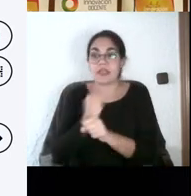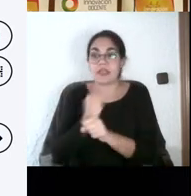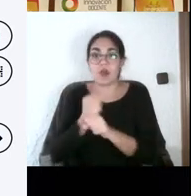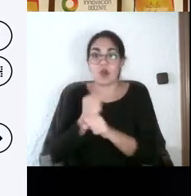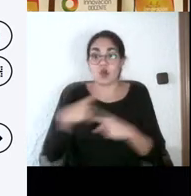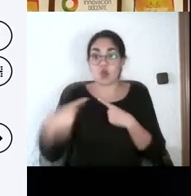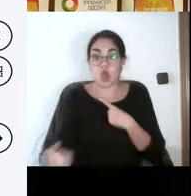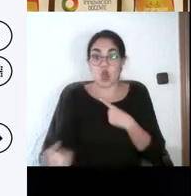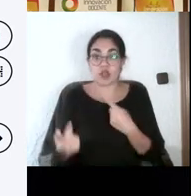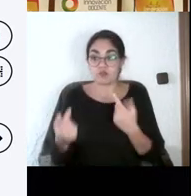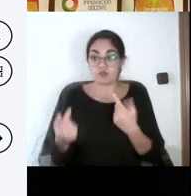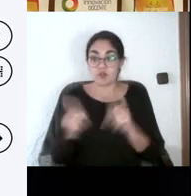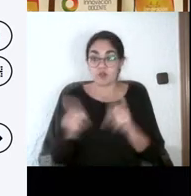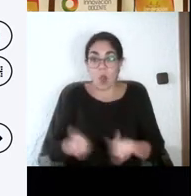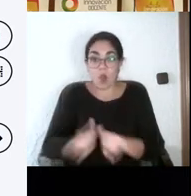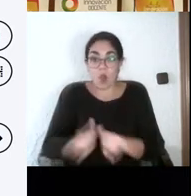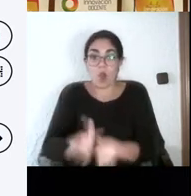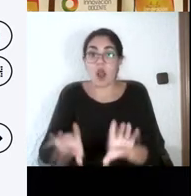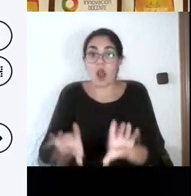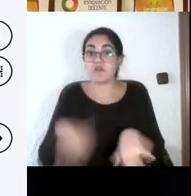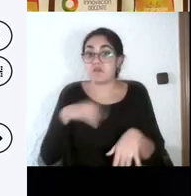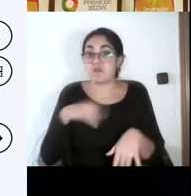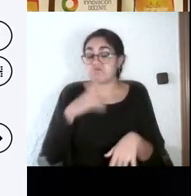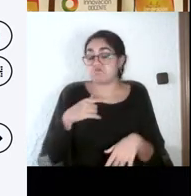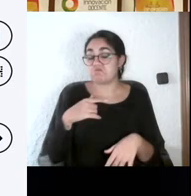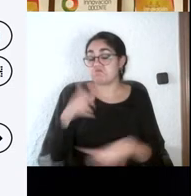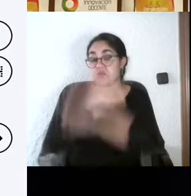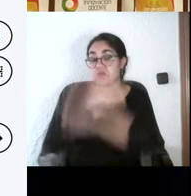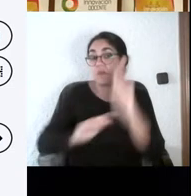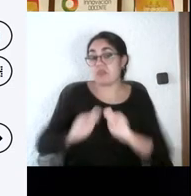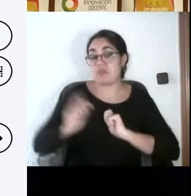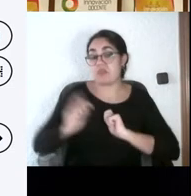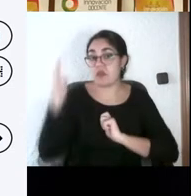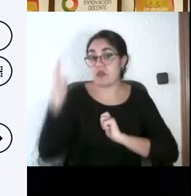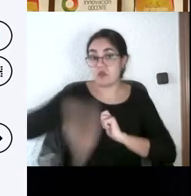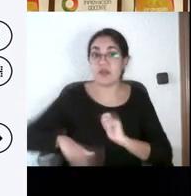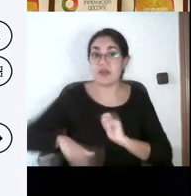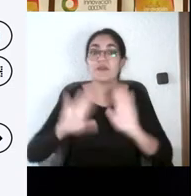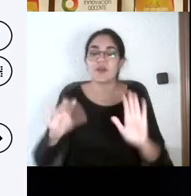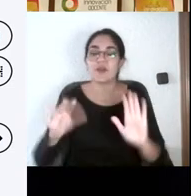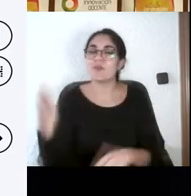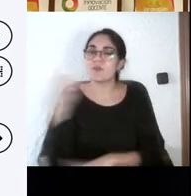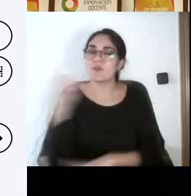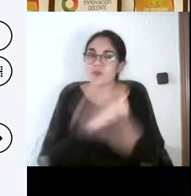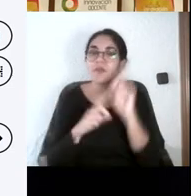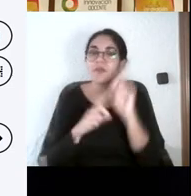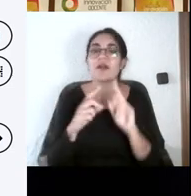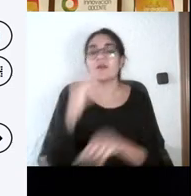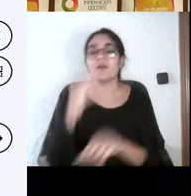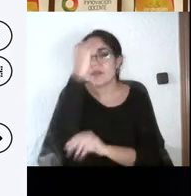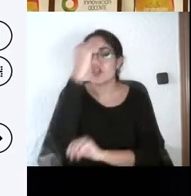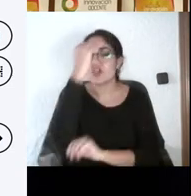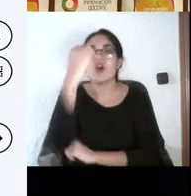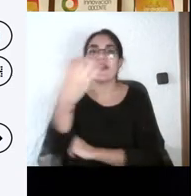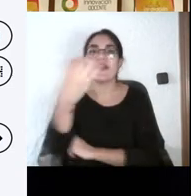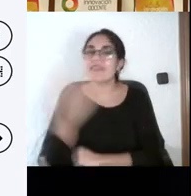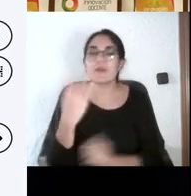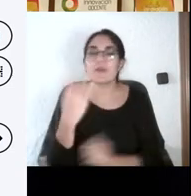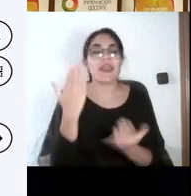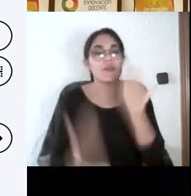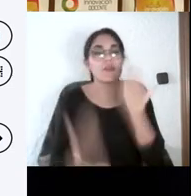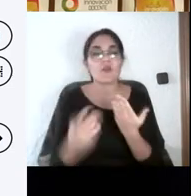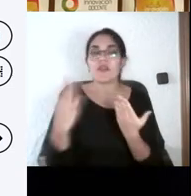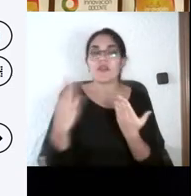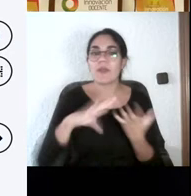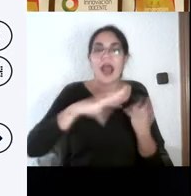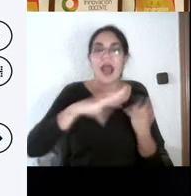que es la clave, no me hace falta. Pero sí es verdad que yo creo que tiene que estar... La historia es esté adaptada a la necesidad de la estructura de la competencia.